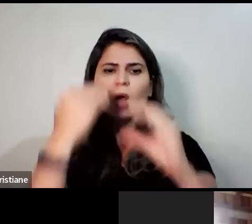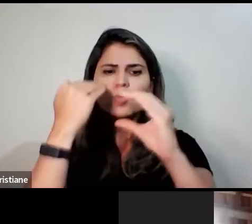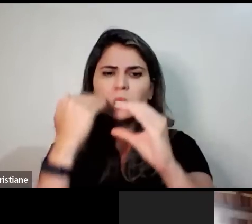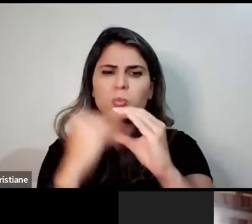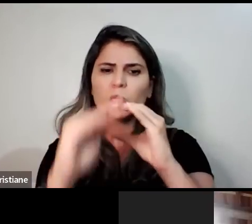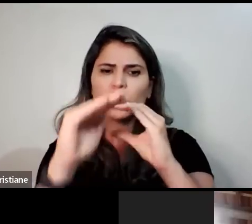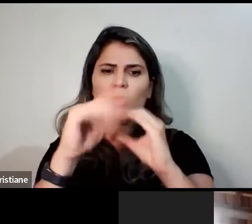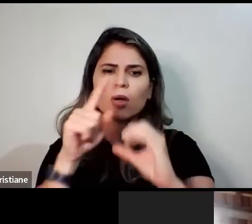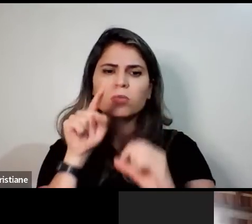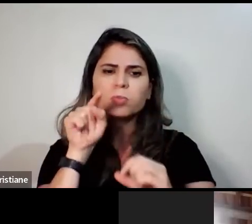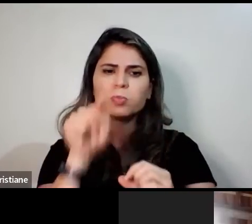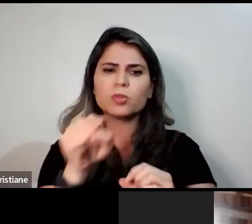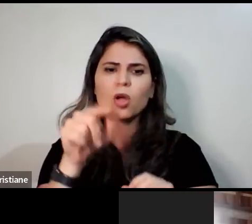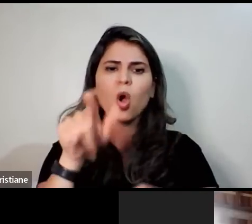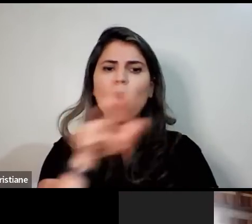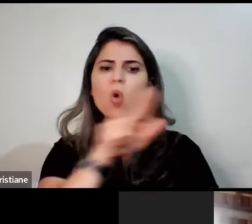o nome.